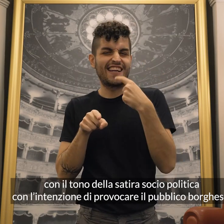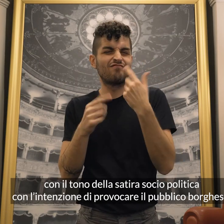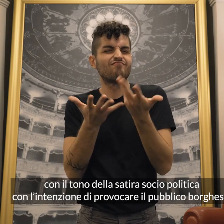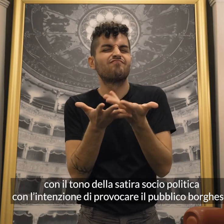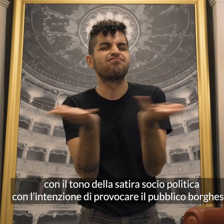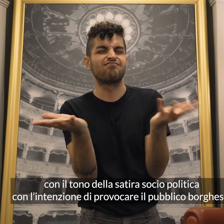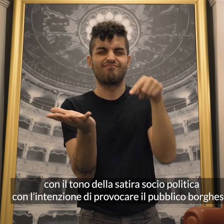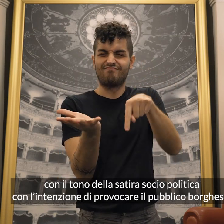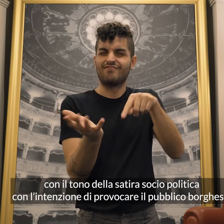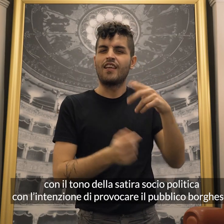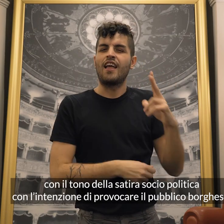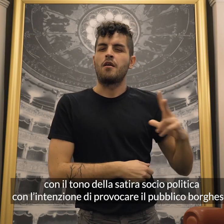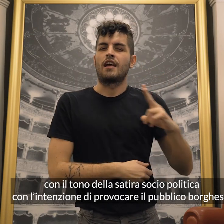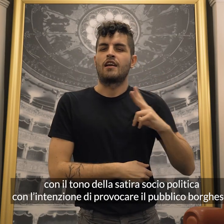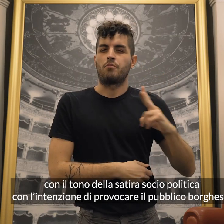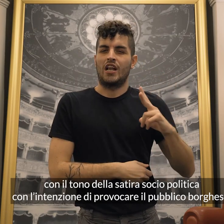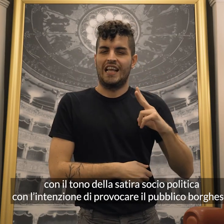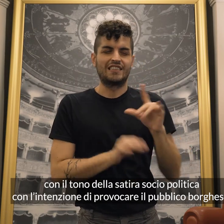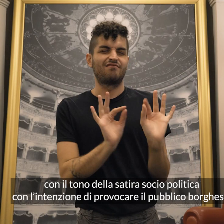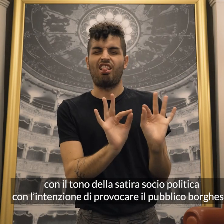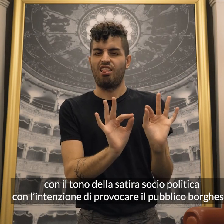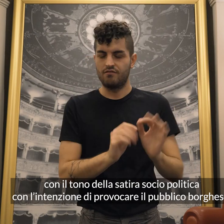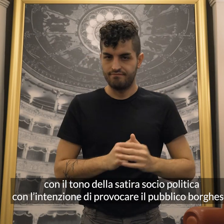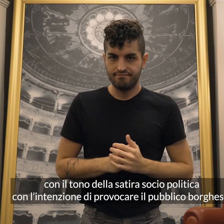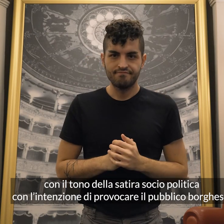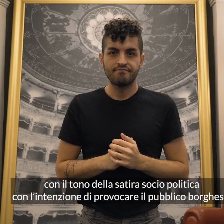con l'intenzione di provocare il pubblico borghese.